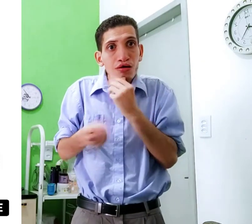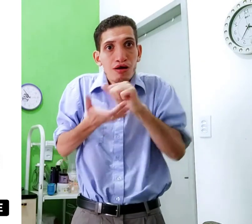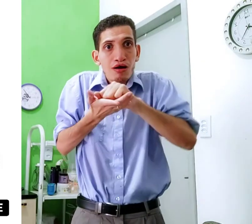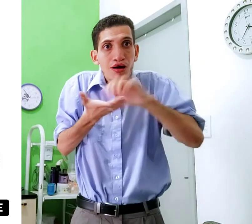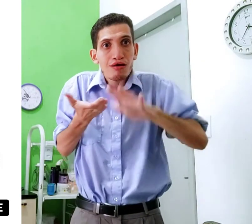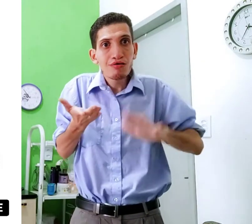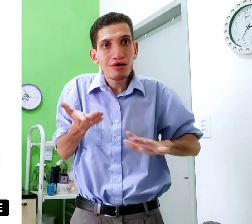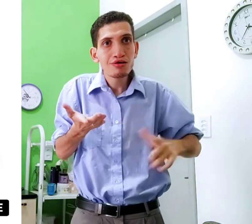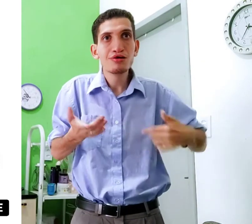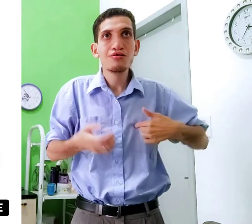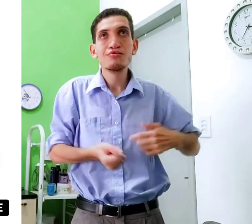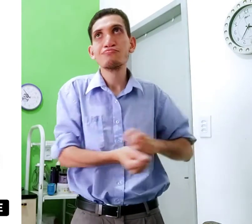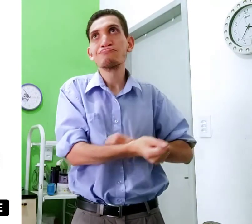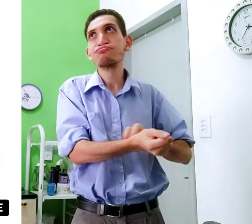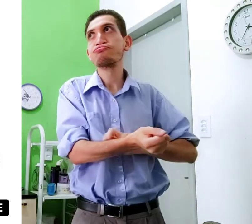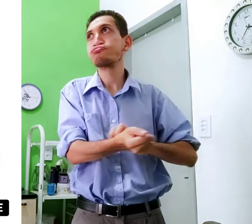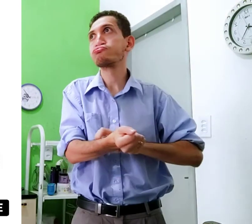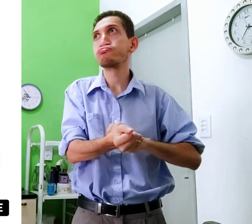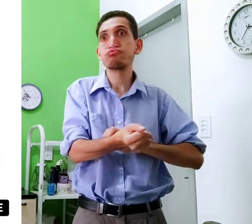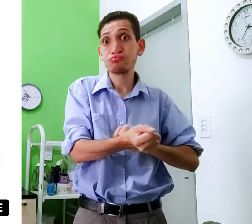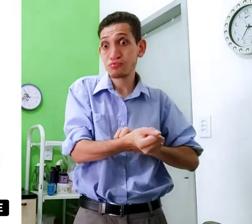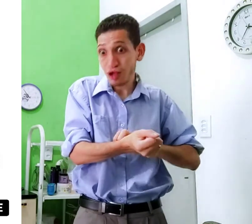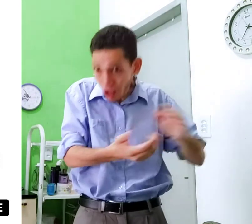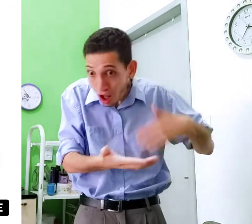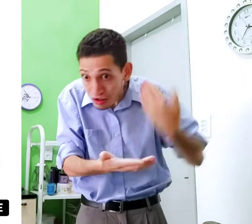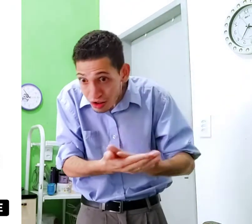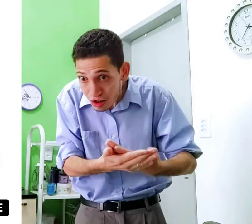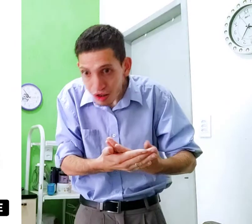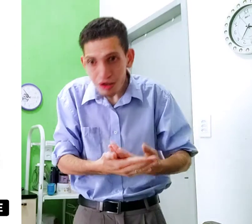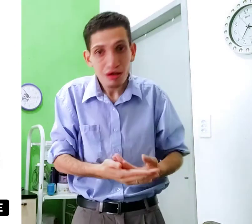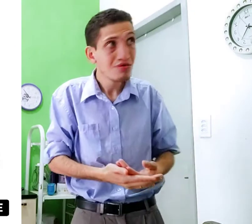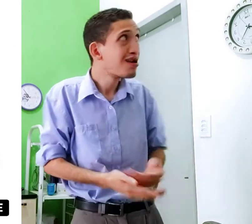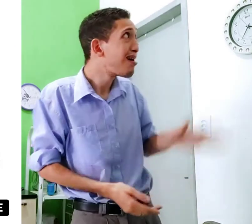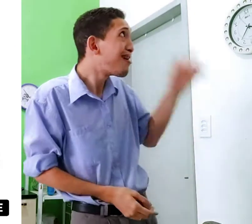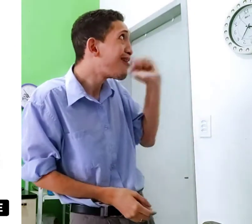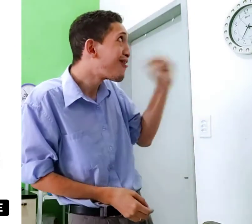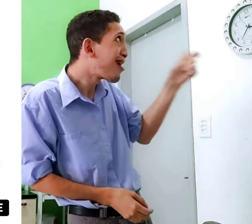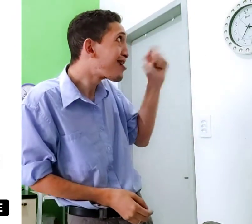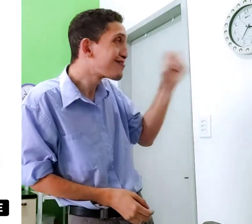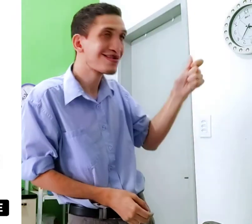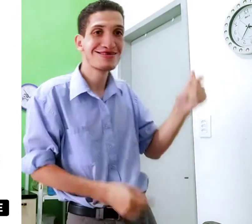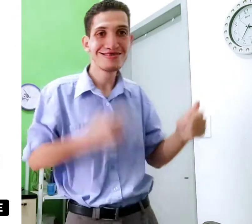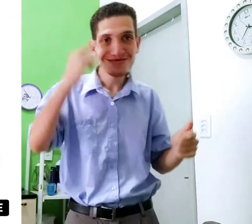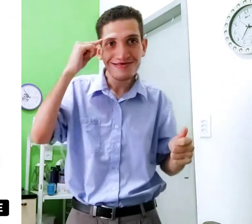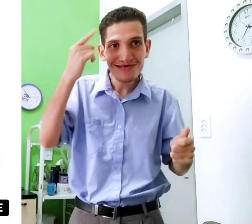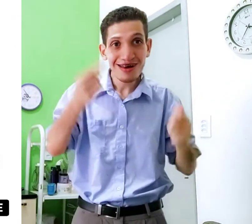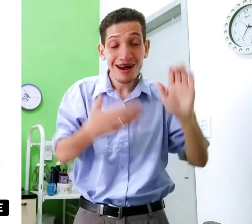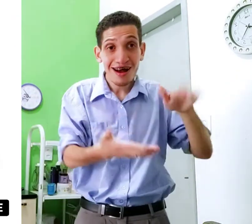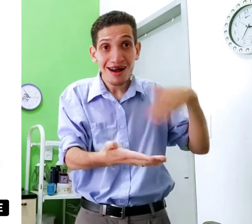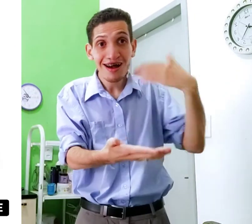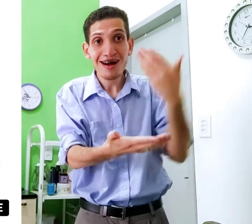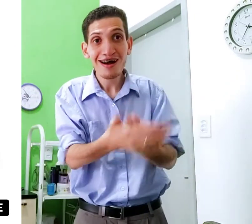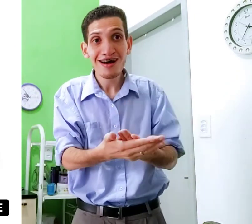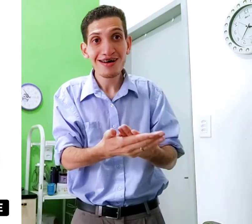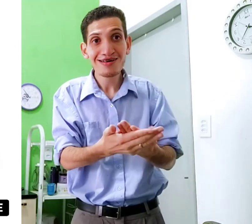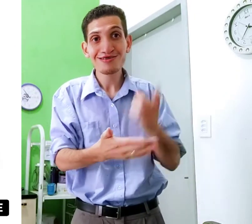demorando a atividade, deu nervoso Até agora, ele é quase, quase, até